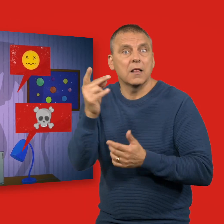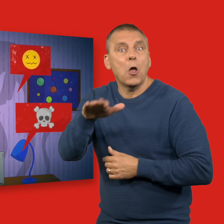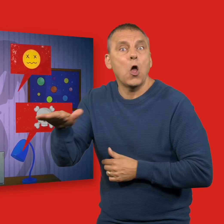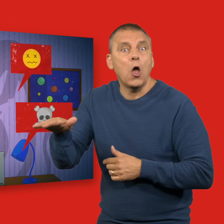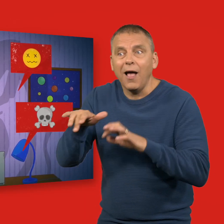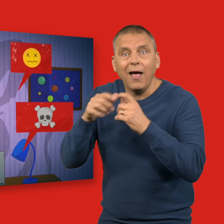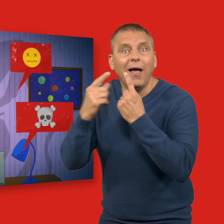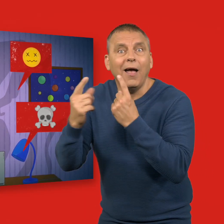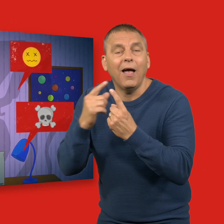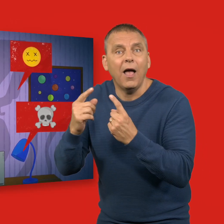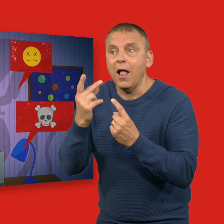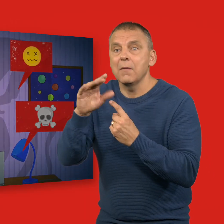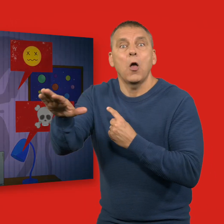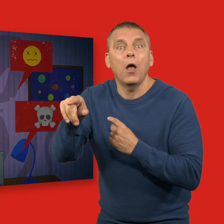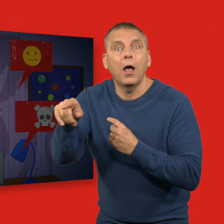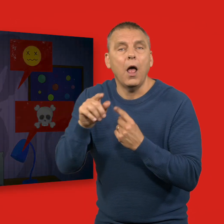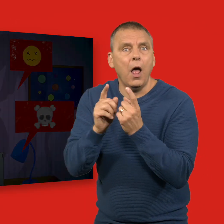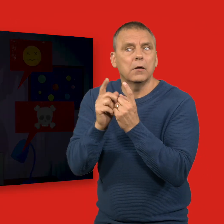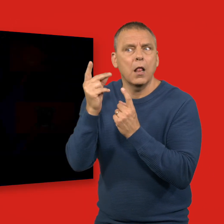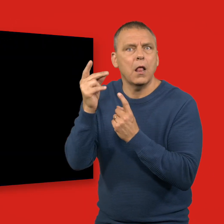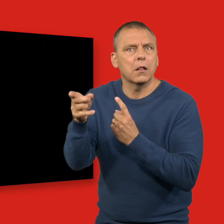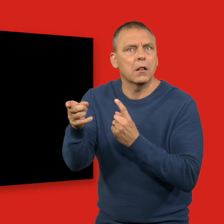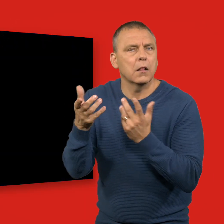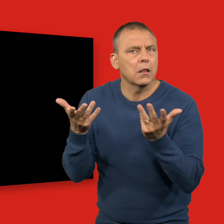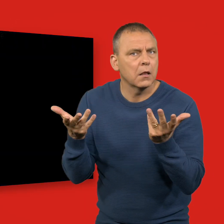Det kanske inte alls är ett annat barn du pratar med eller skriver med.